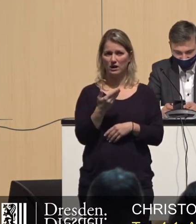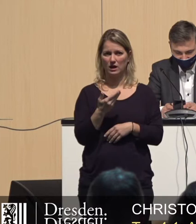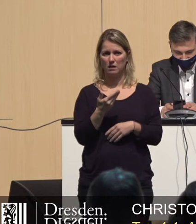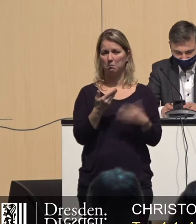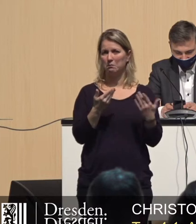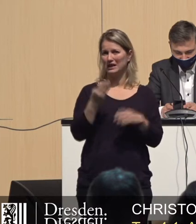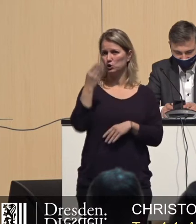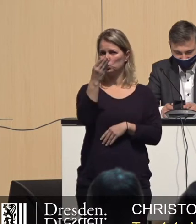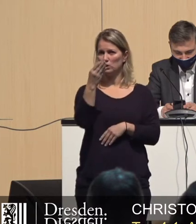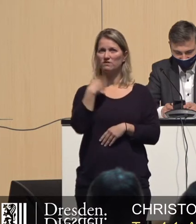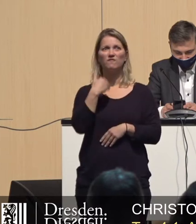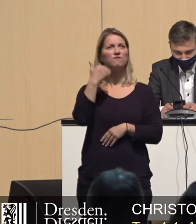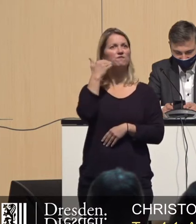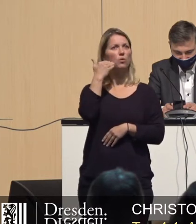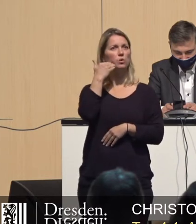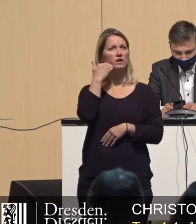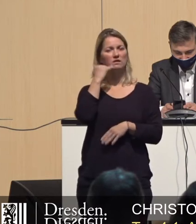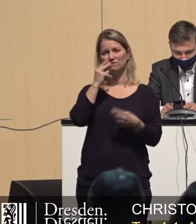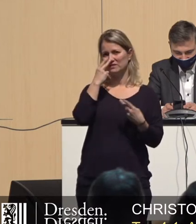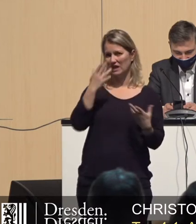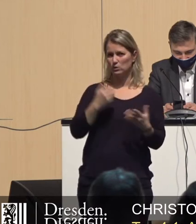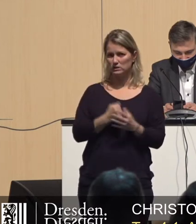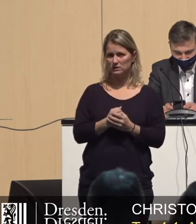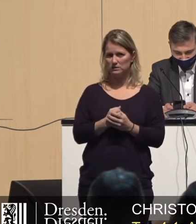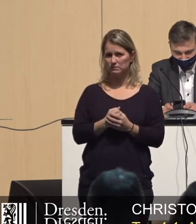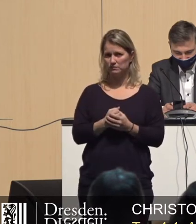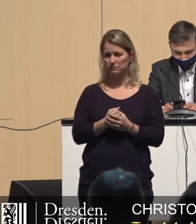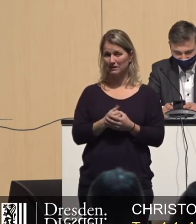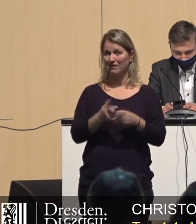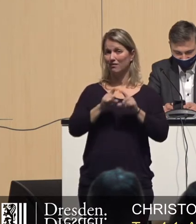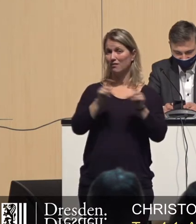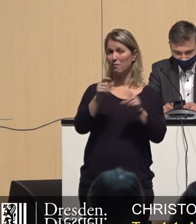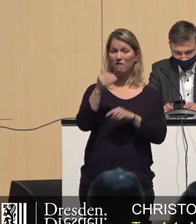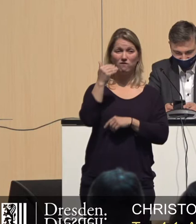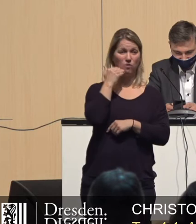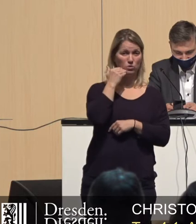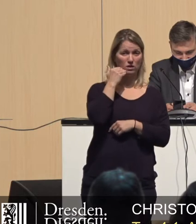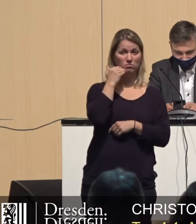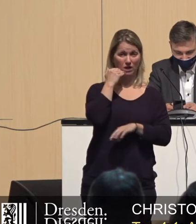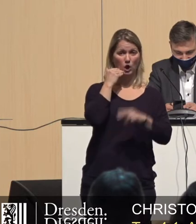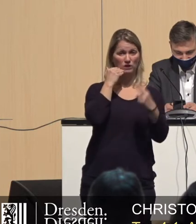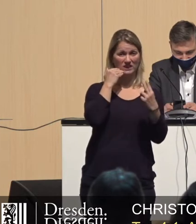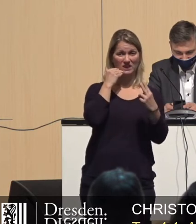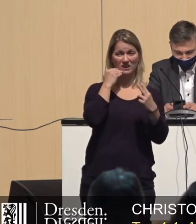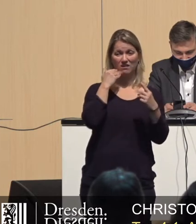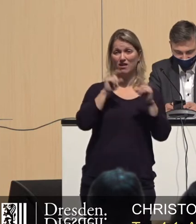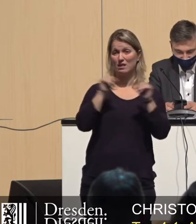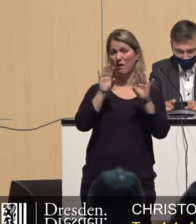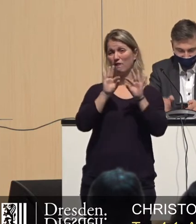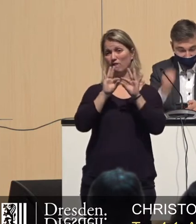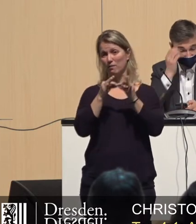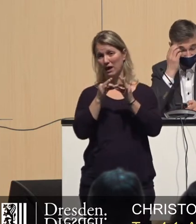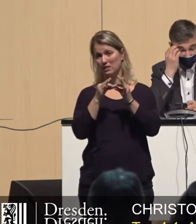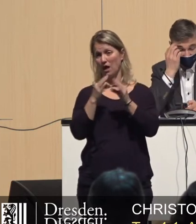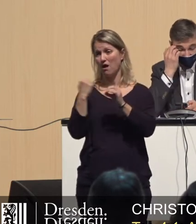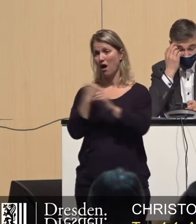ich in Zukunft wohnen? Meine Damen und Herren, das Thema Wohnen ist neben den Themen Familie und Arbeit, Wohnen kann man mit